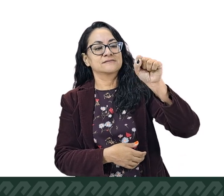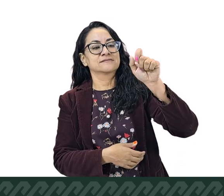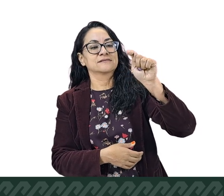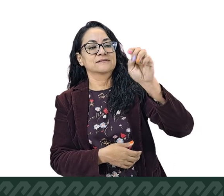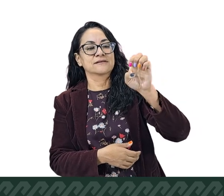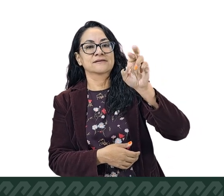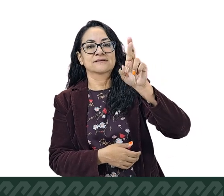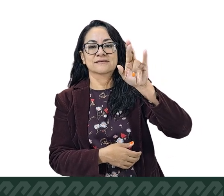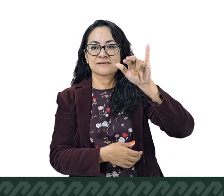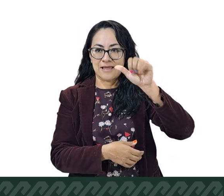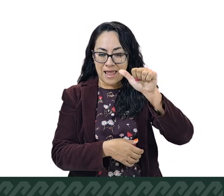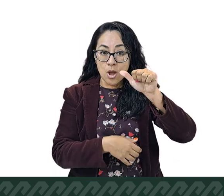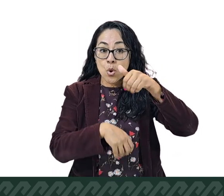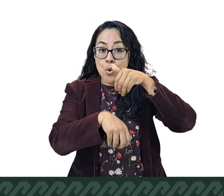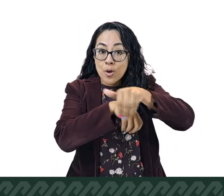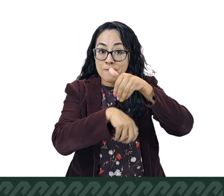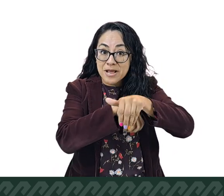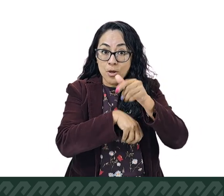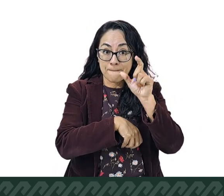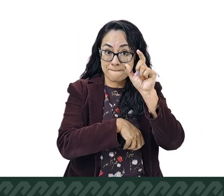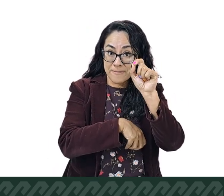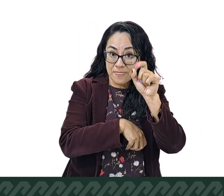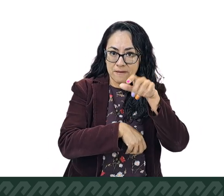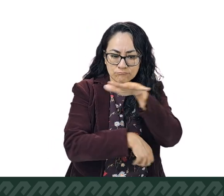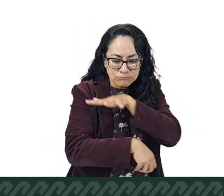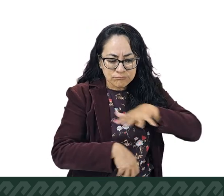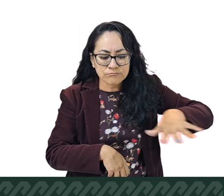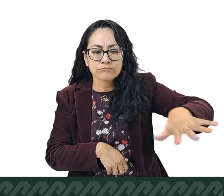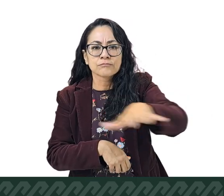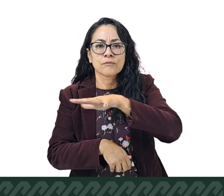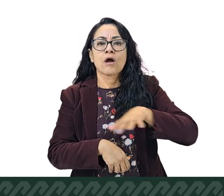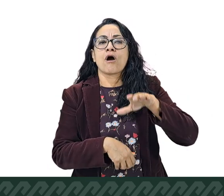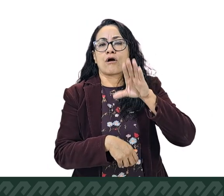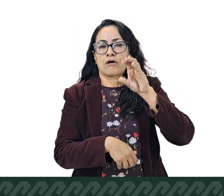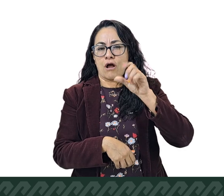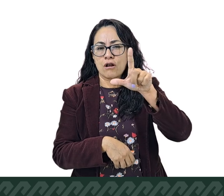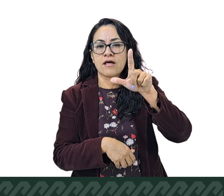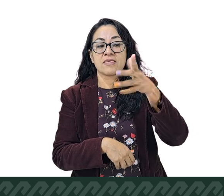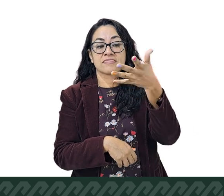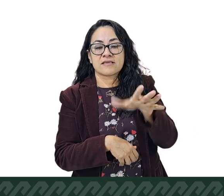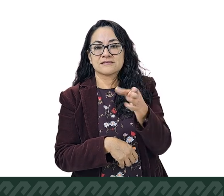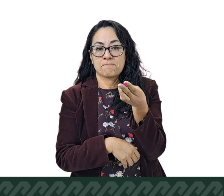Colonia 10 de Mayo, Alcaldía Venustiano Carranza,